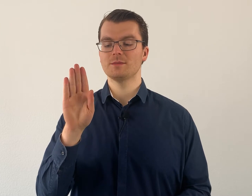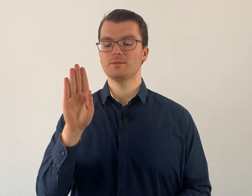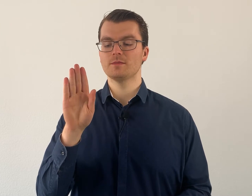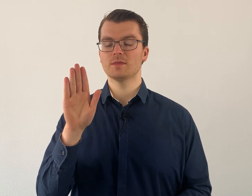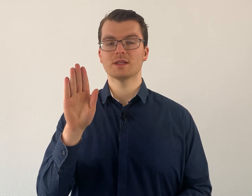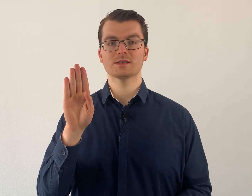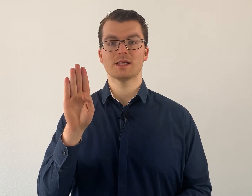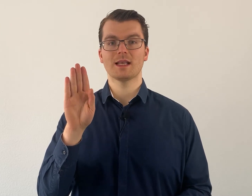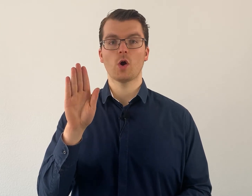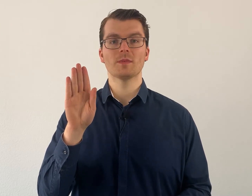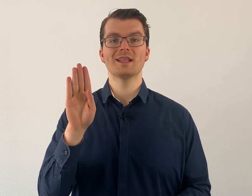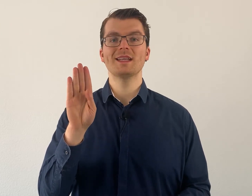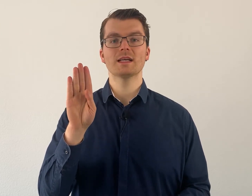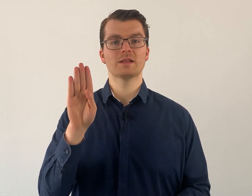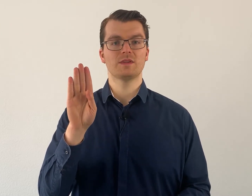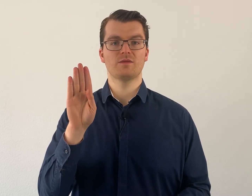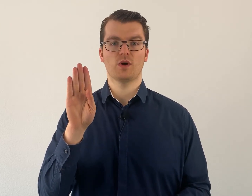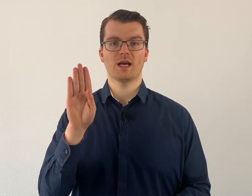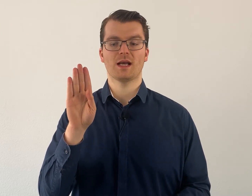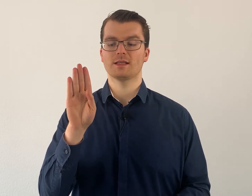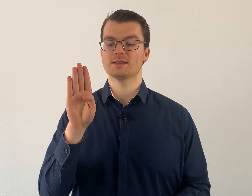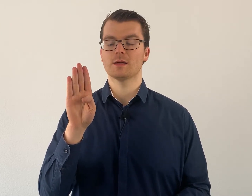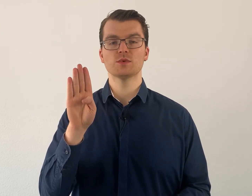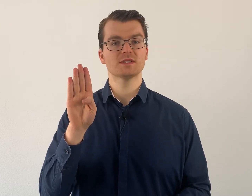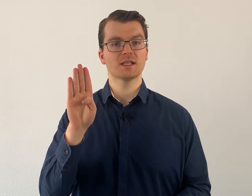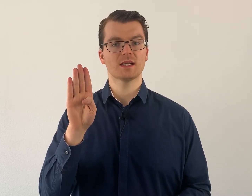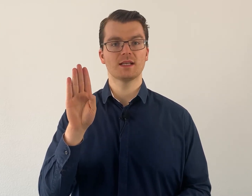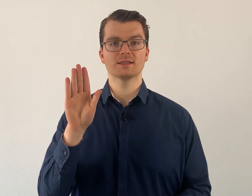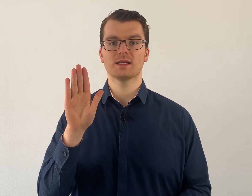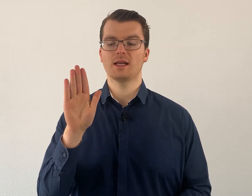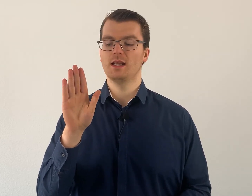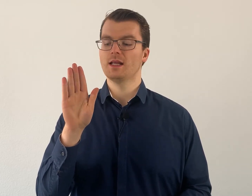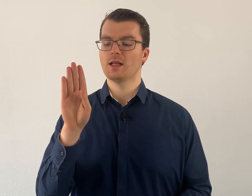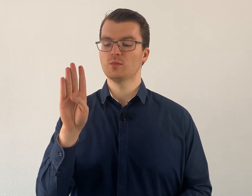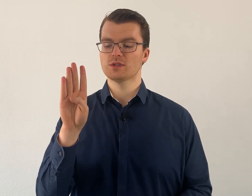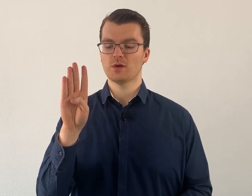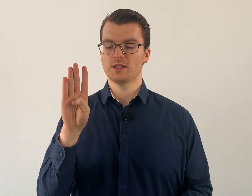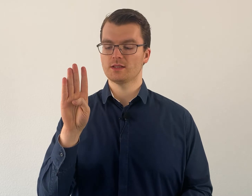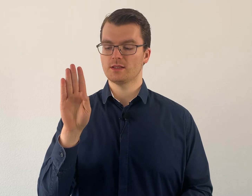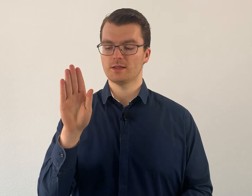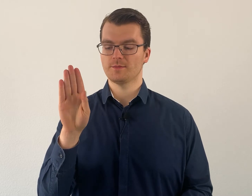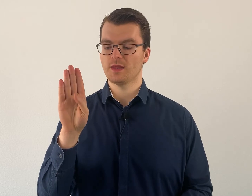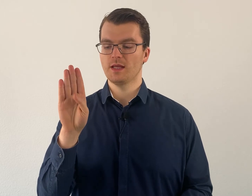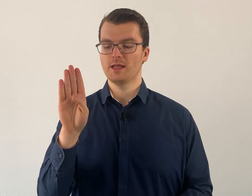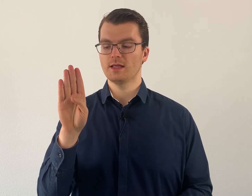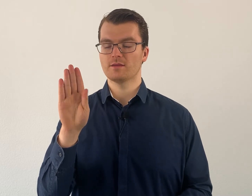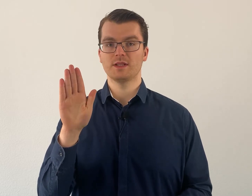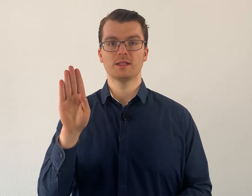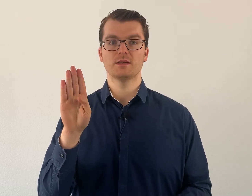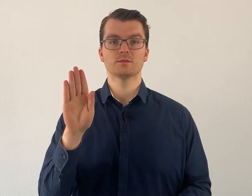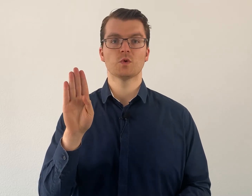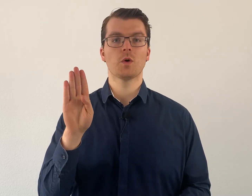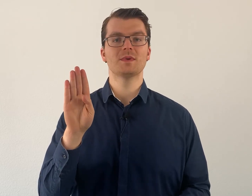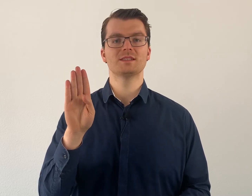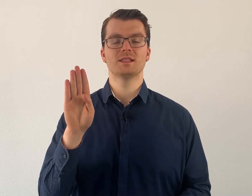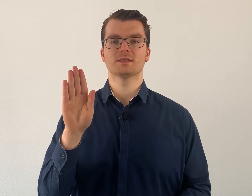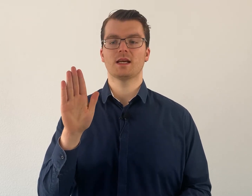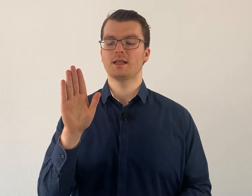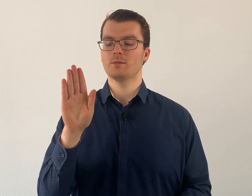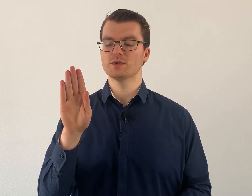dass der Daumen irgendwie vor der Hand ist. Der muss nicht geknickt sein, der muss auch nicht irgendwie so kompliziert sein, der muss